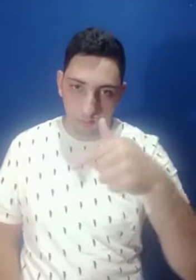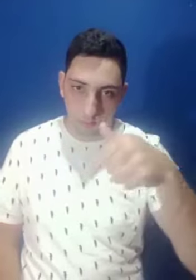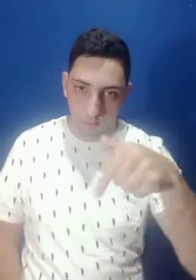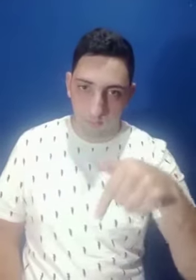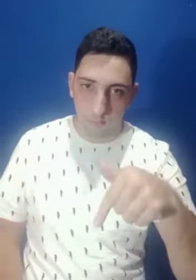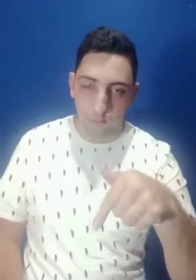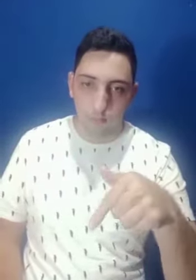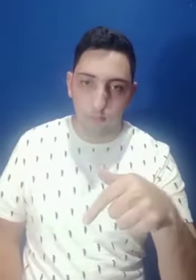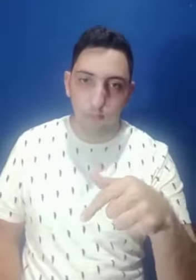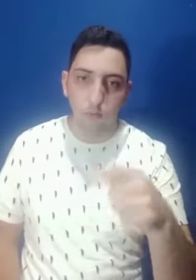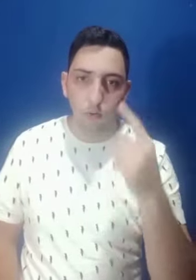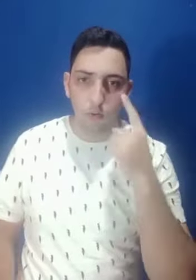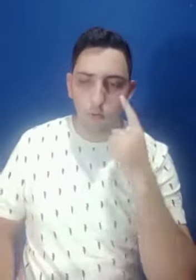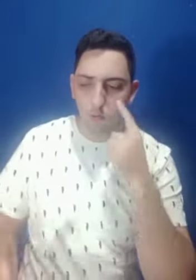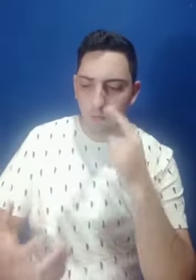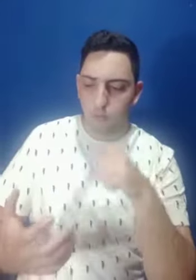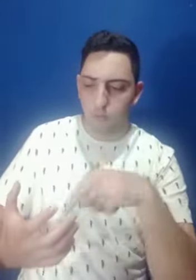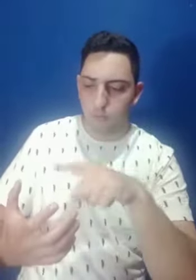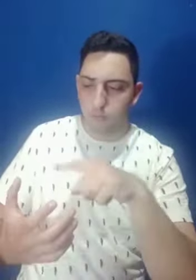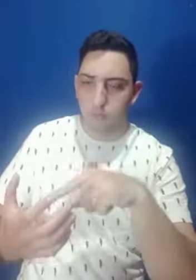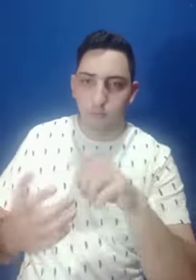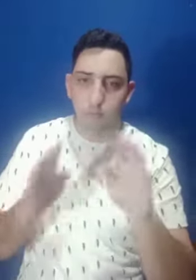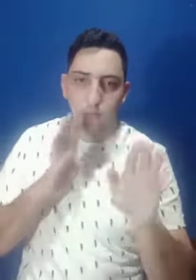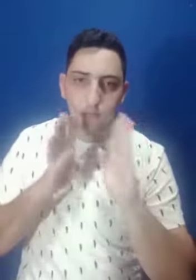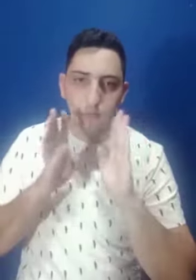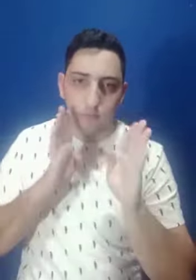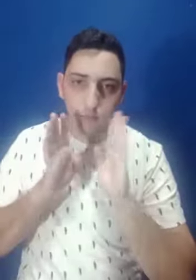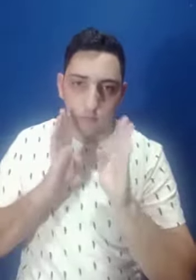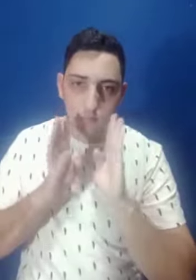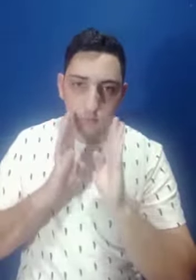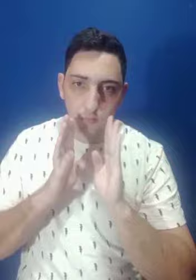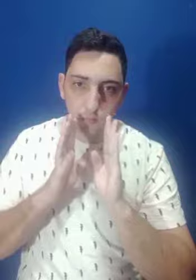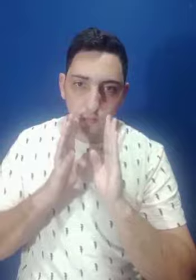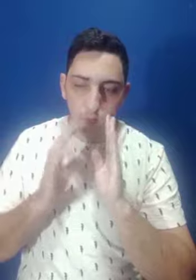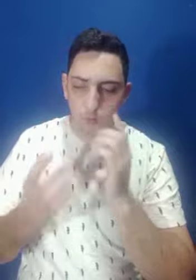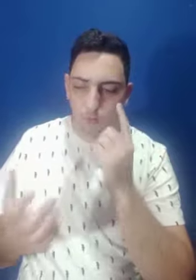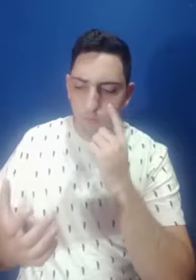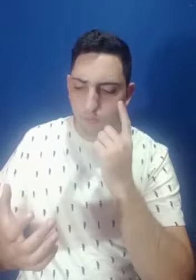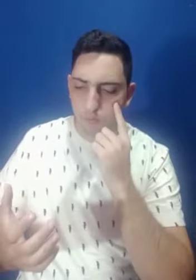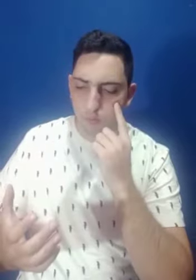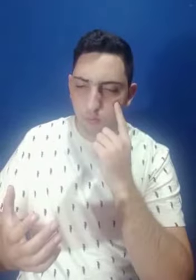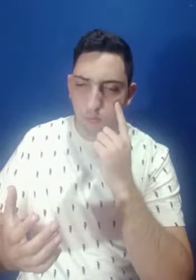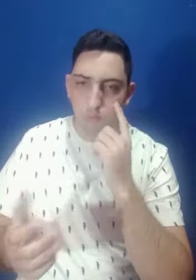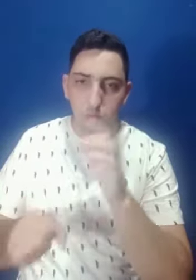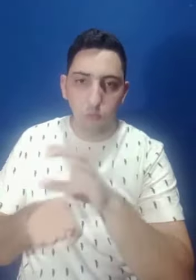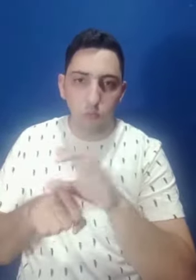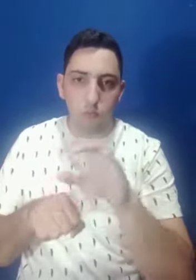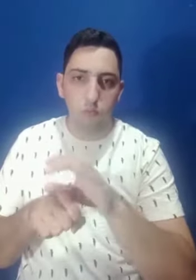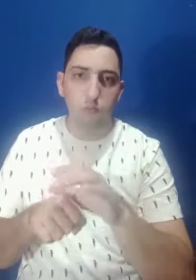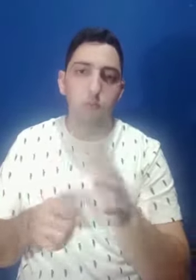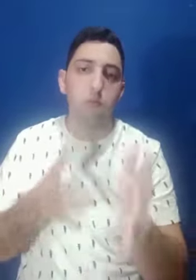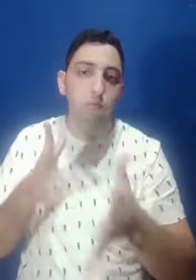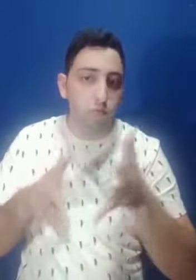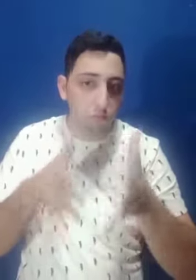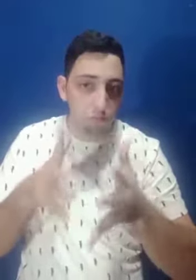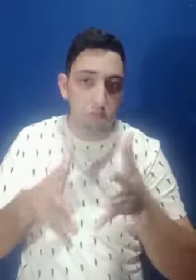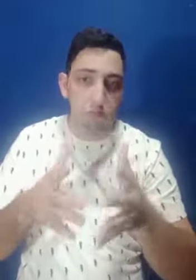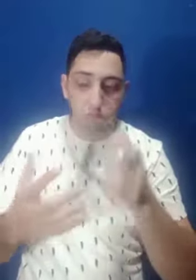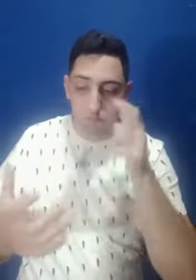Quando eu tinha 17 anos, eu estava olhando o celular no Facebook e vi um curso de